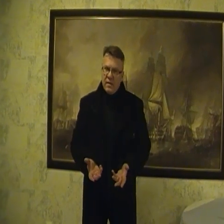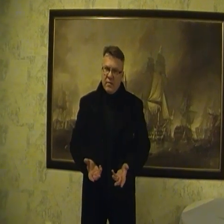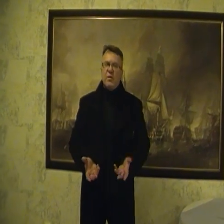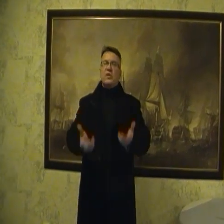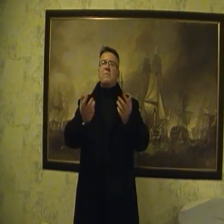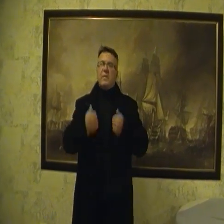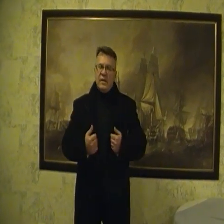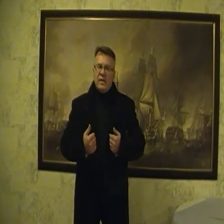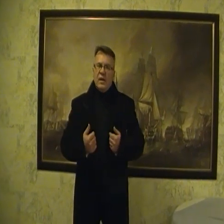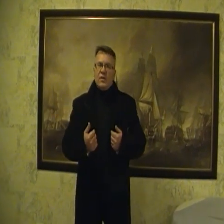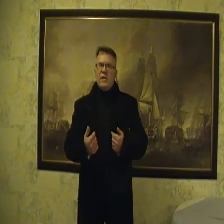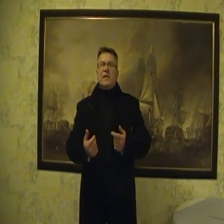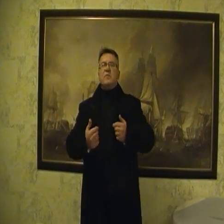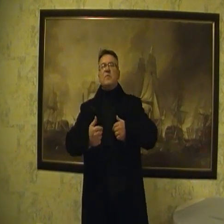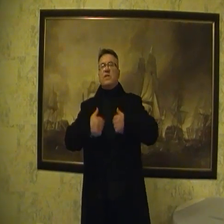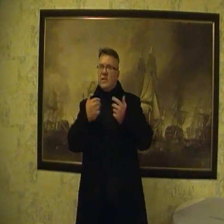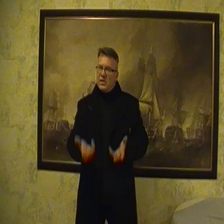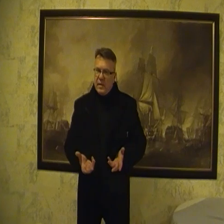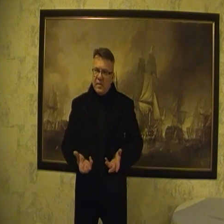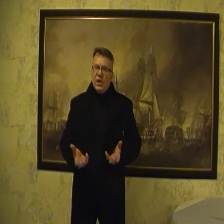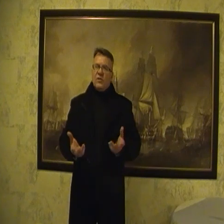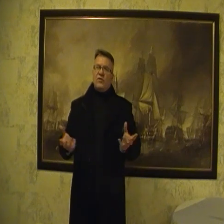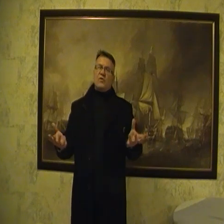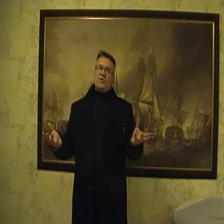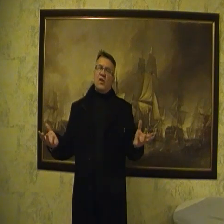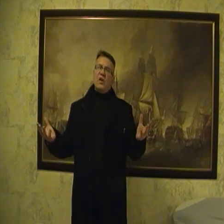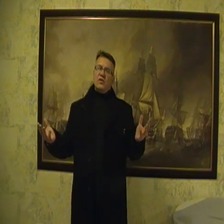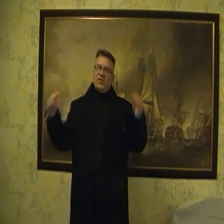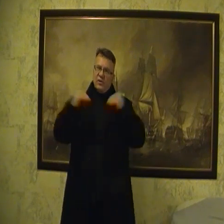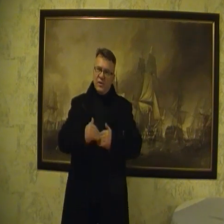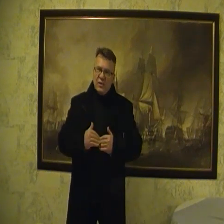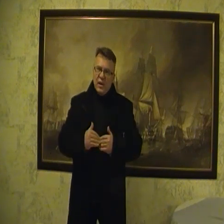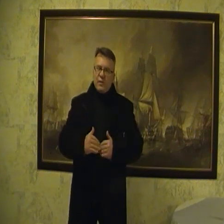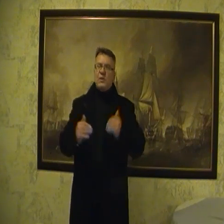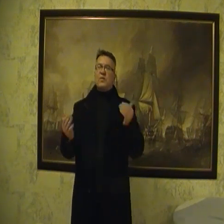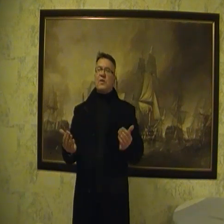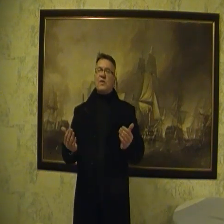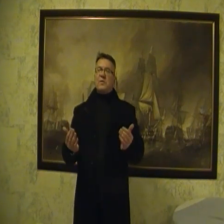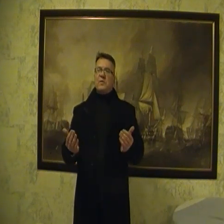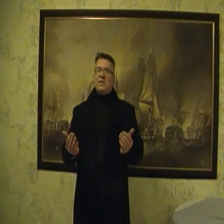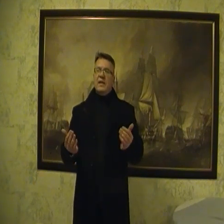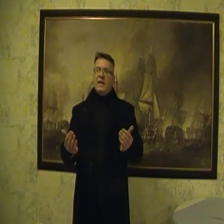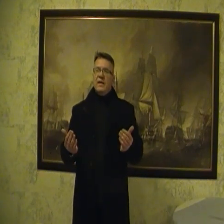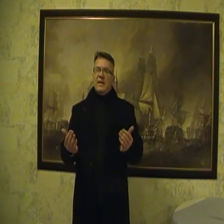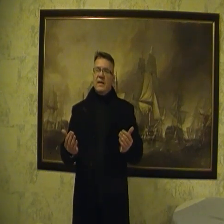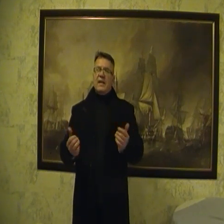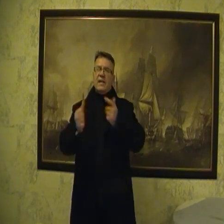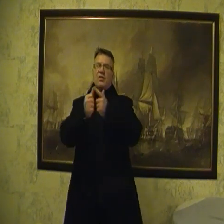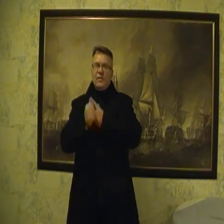bo chociaż mamy, to nawet jakbyśmy wiedzieli, że nie mamy, to ci, którzy rządzą, to pilnują tego, żebyśmy raz, że nie